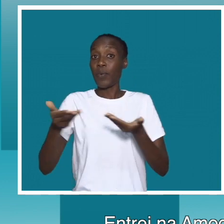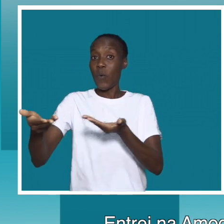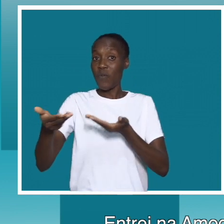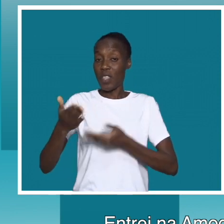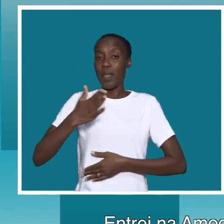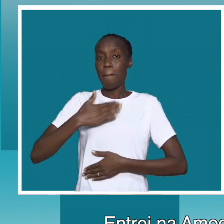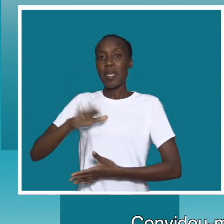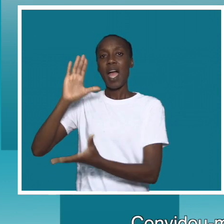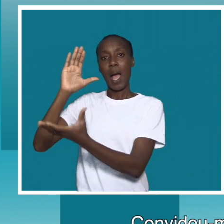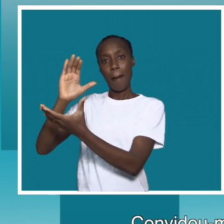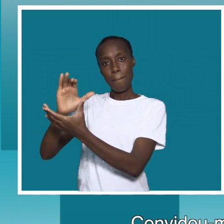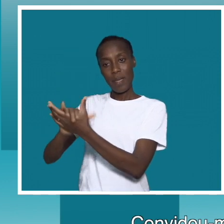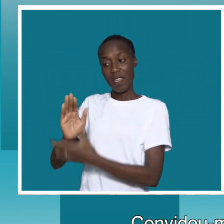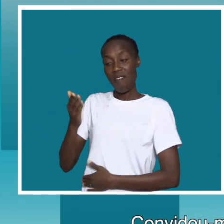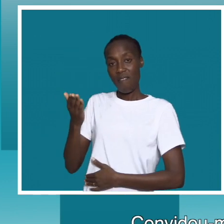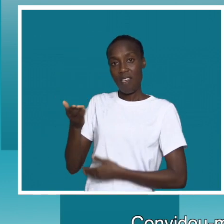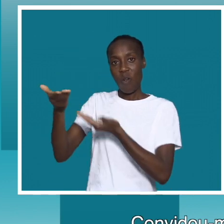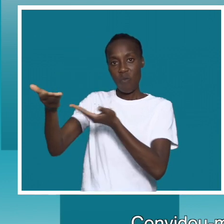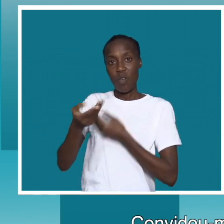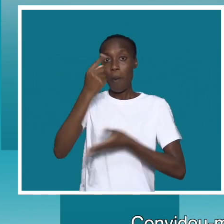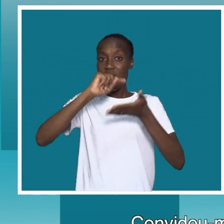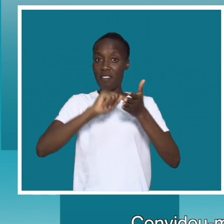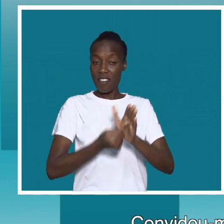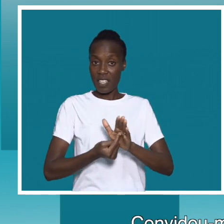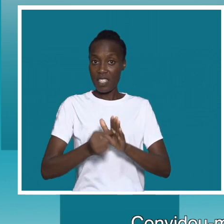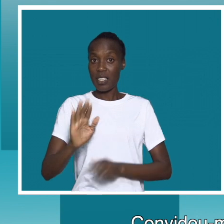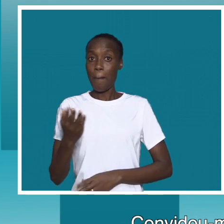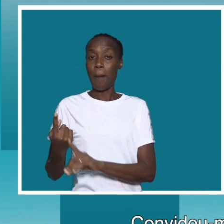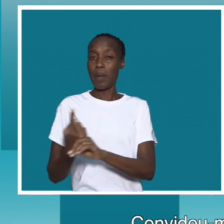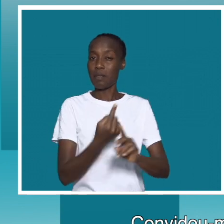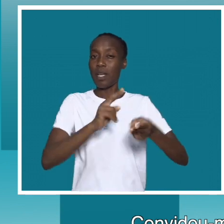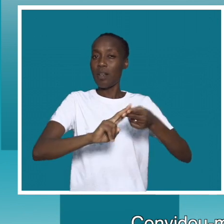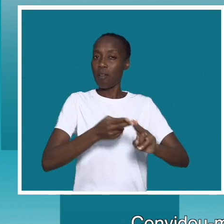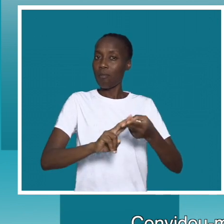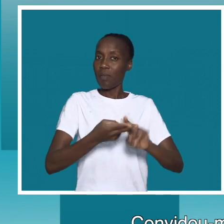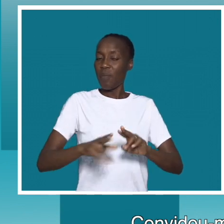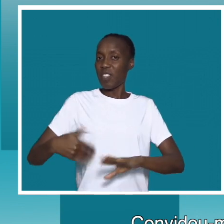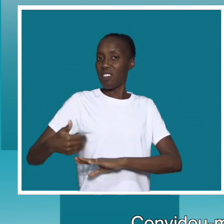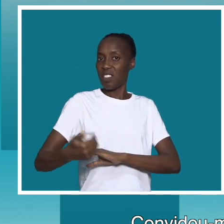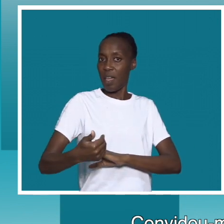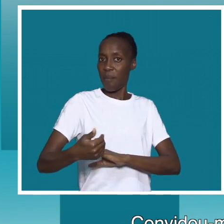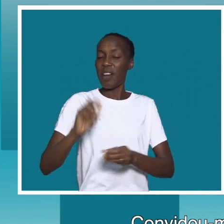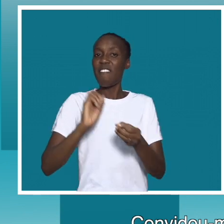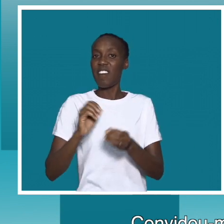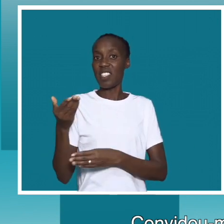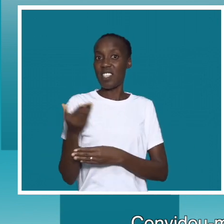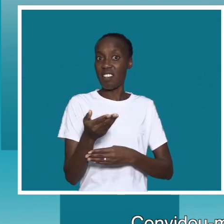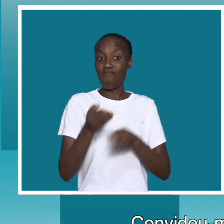ela convidou-me uma vez para participar das reuniões que todas as semanas são feitas pelos ativistas na